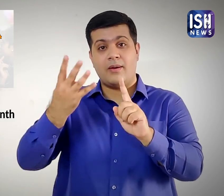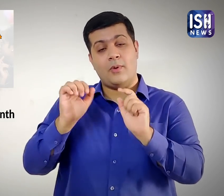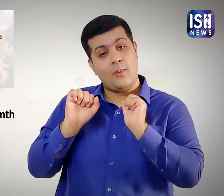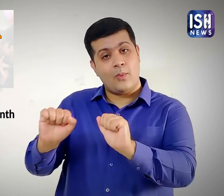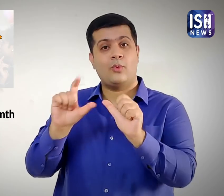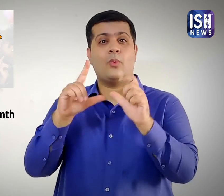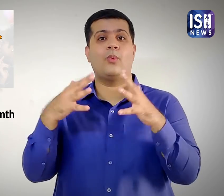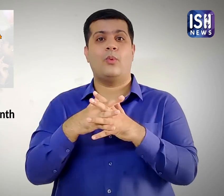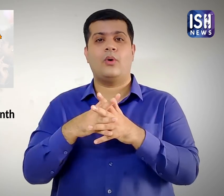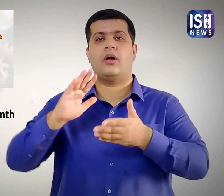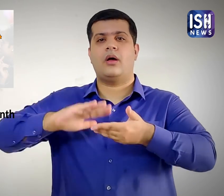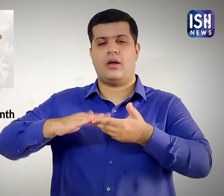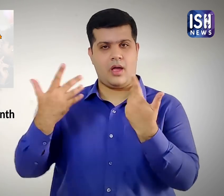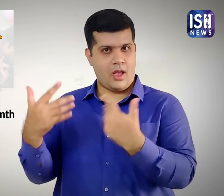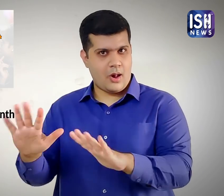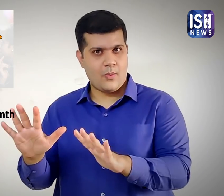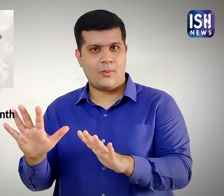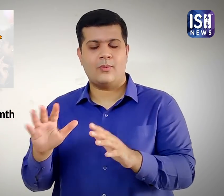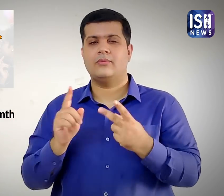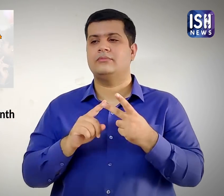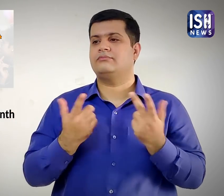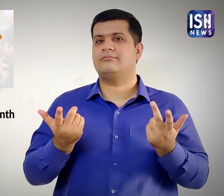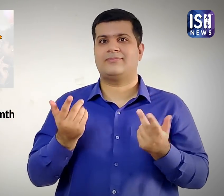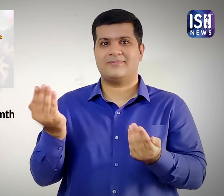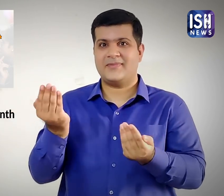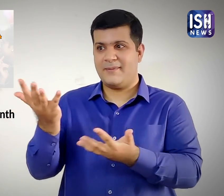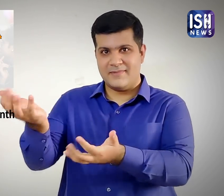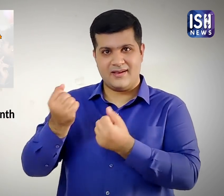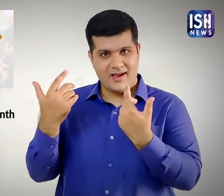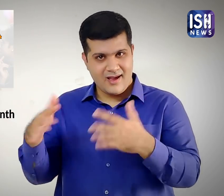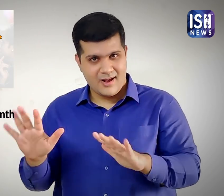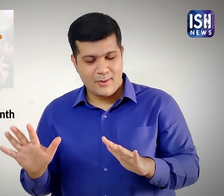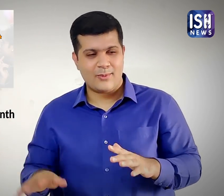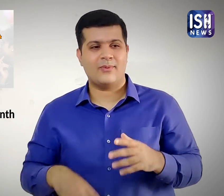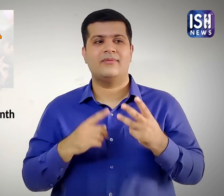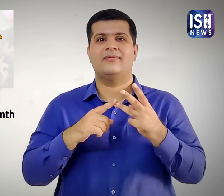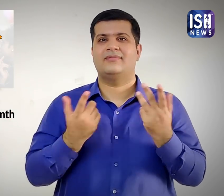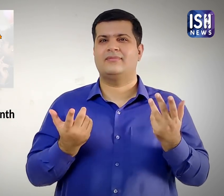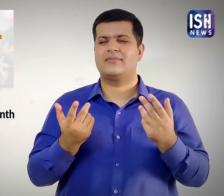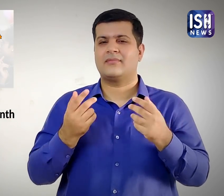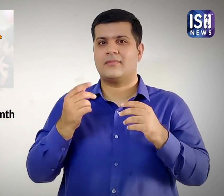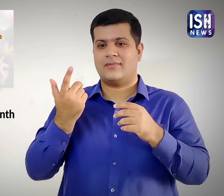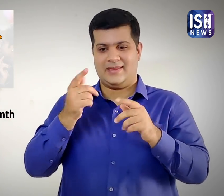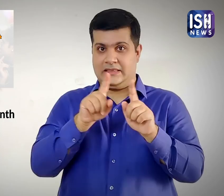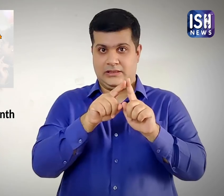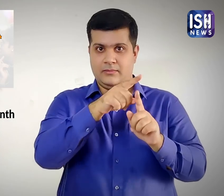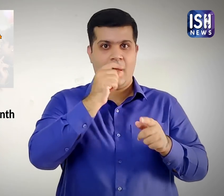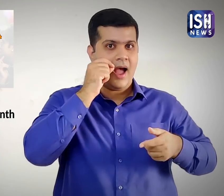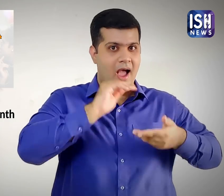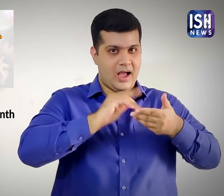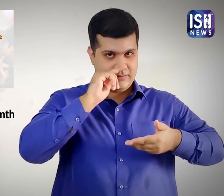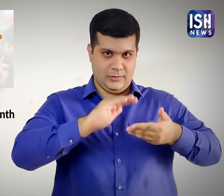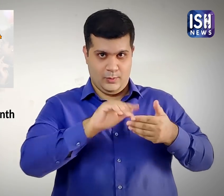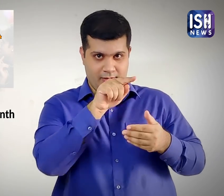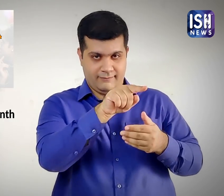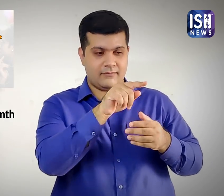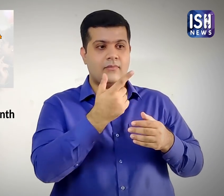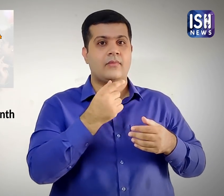हैं। LGBTQIA समुदाई भी यह मांग कर रहे हैं, वे ऐसे कानून चाहते हैं, जो उने शादी करने के अनुमती दे गोद लेना पत्ति या पत्नी की निदन पर संपत्ति हस्तान तरन